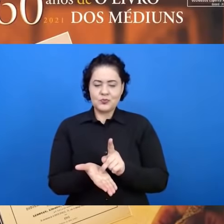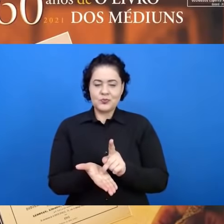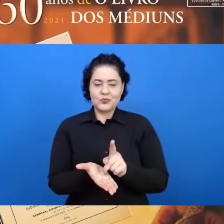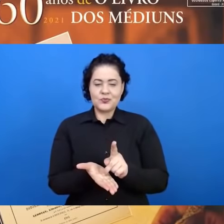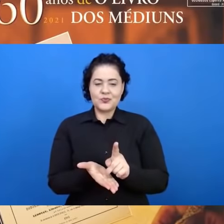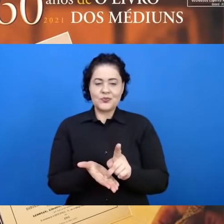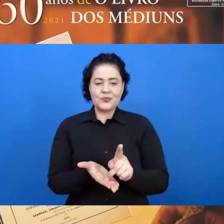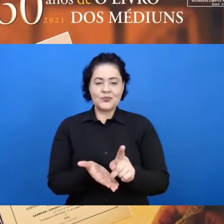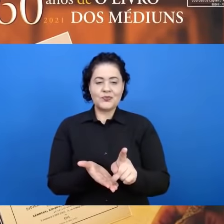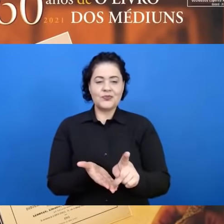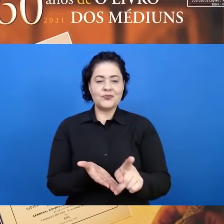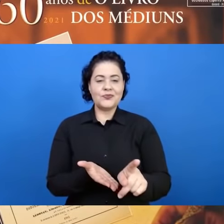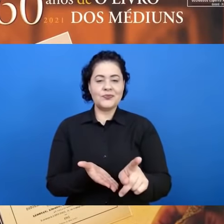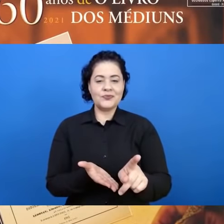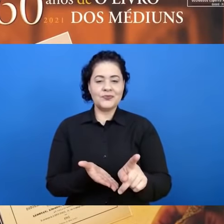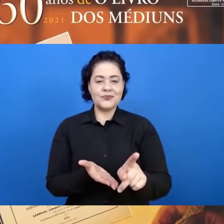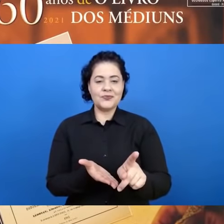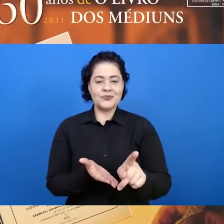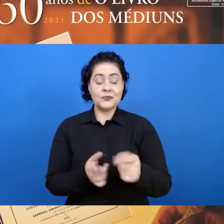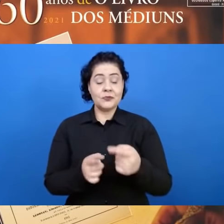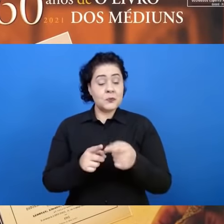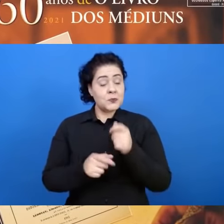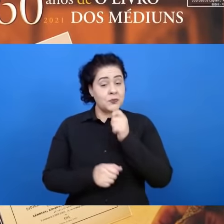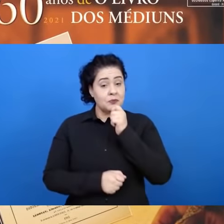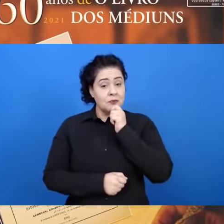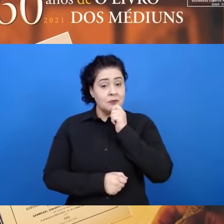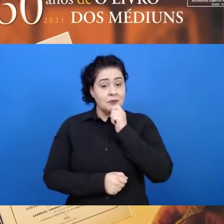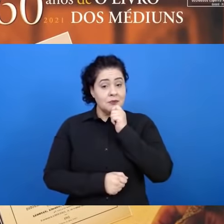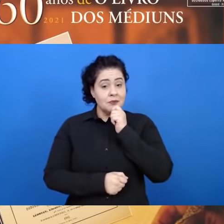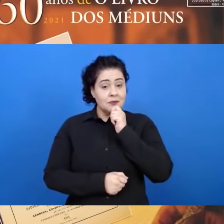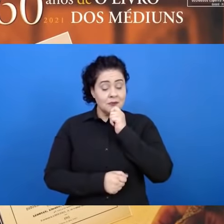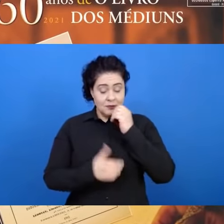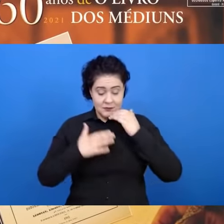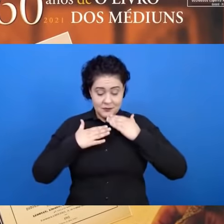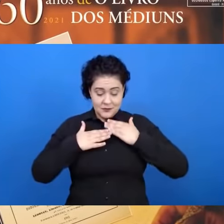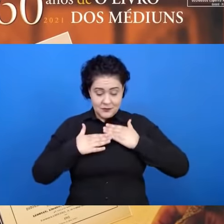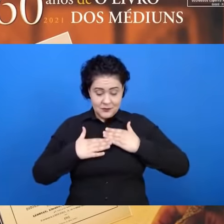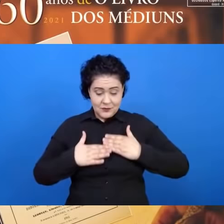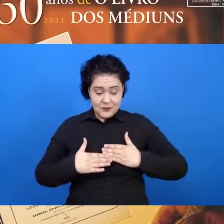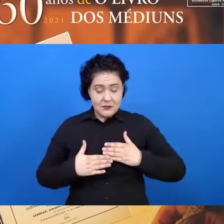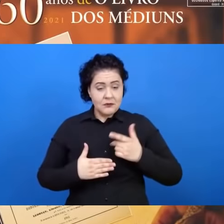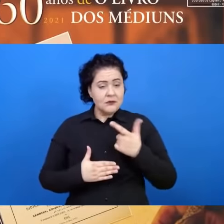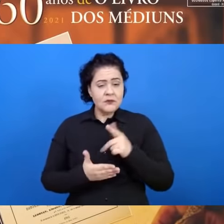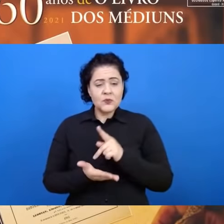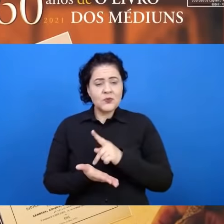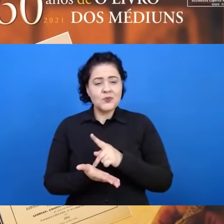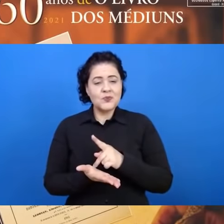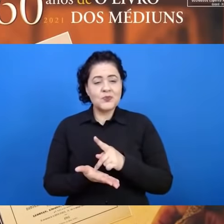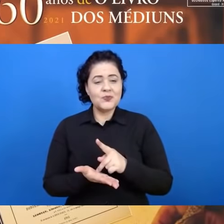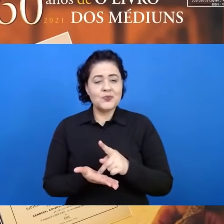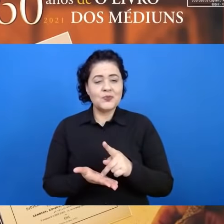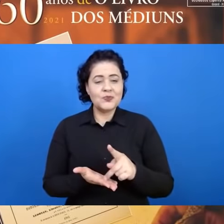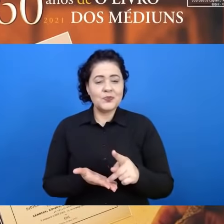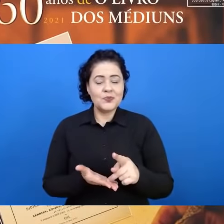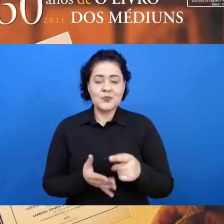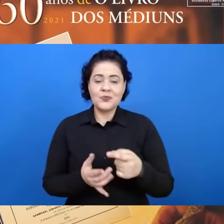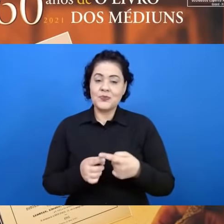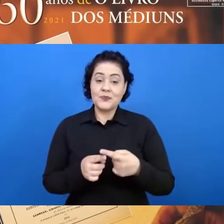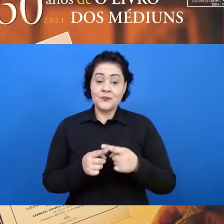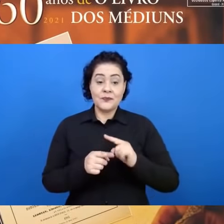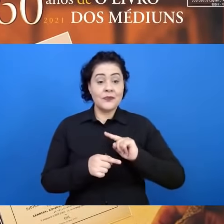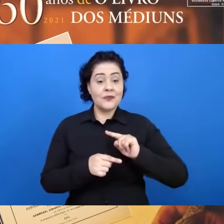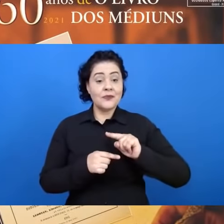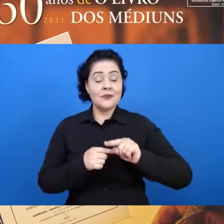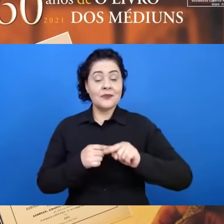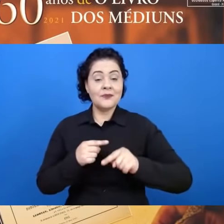vaso ainda impuro que era, vaso escolhido porque dali por diante haveria de